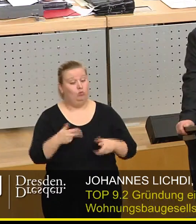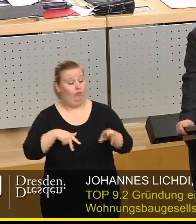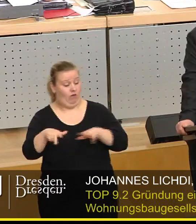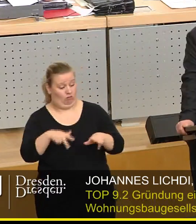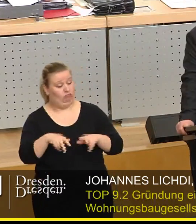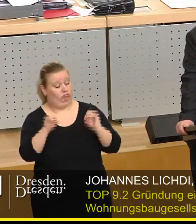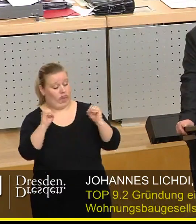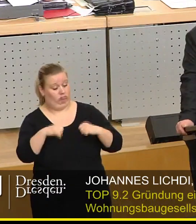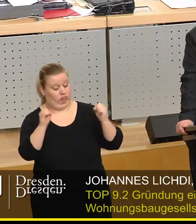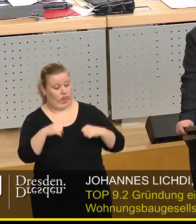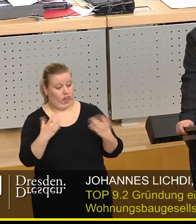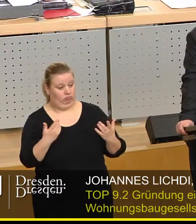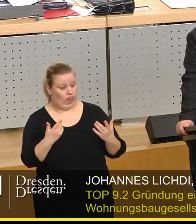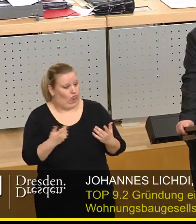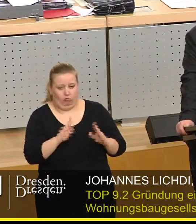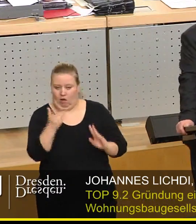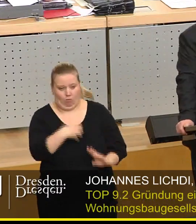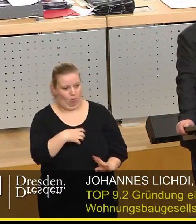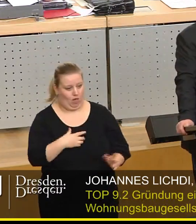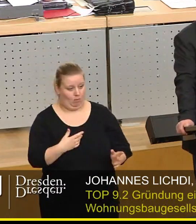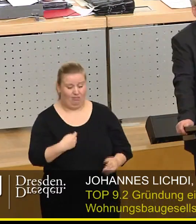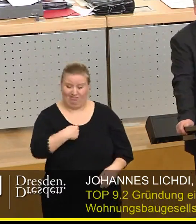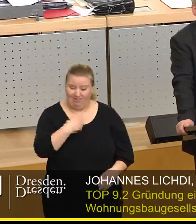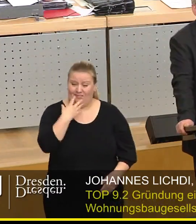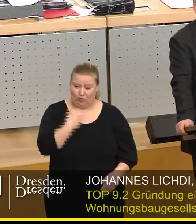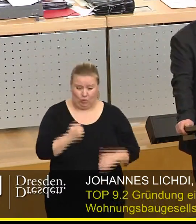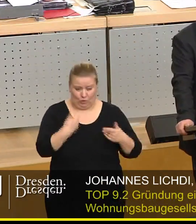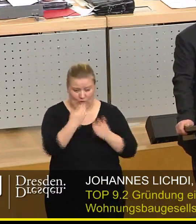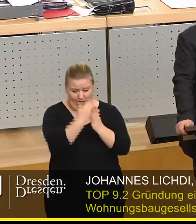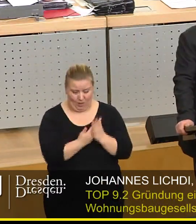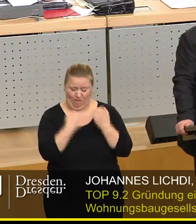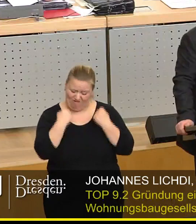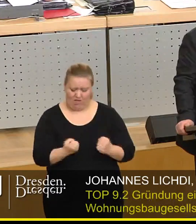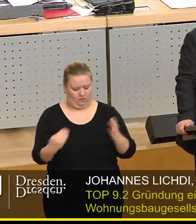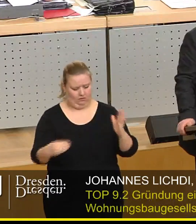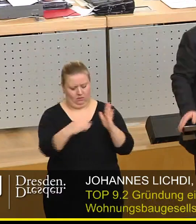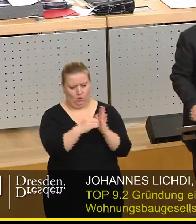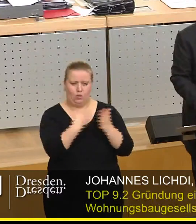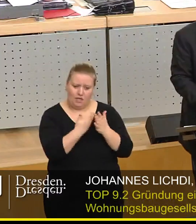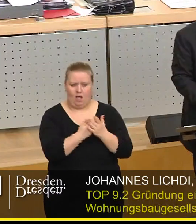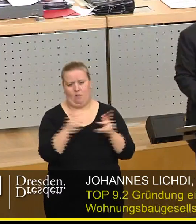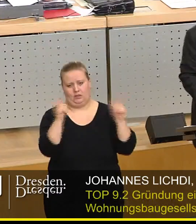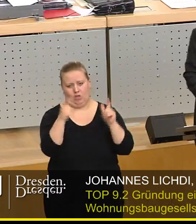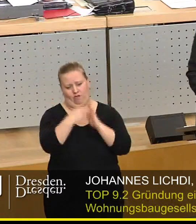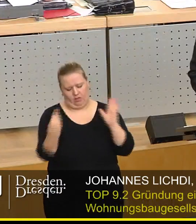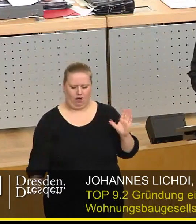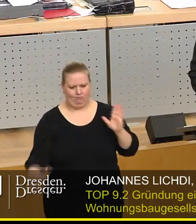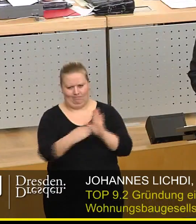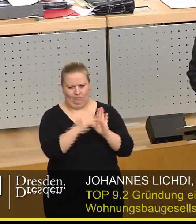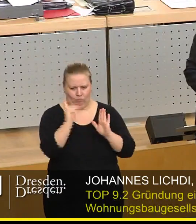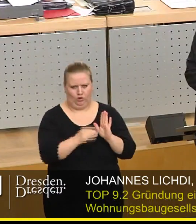bestätigt, dass es dazu keine rechtlichen Bedenken gibt. Wir wollen genau diese Regelung ganz sicher machen und wir wollen sie in den Gesellschaftsvertrag